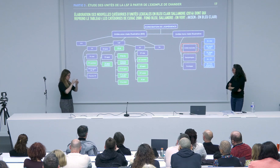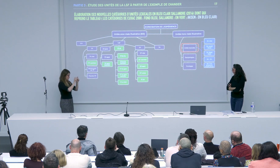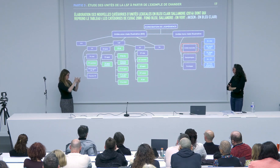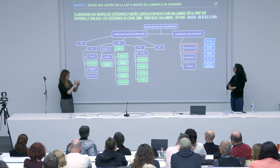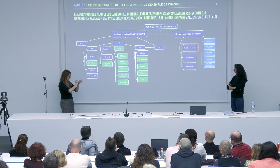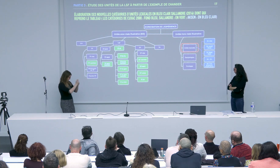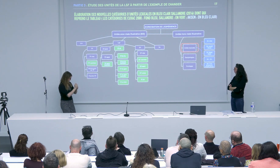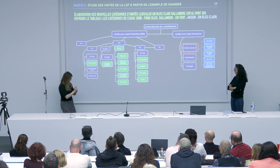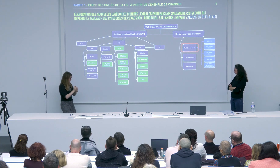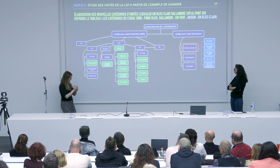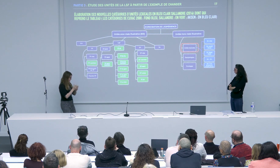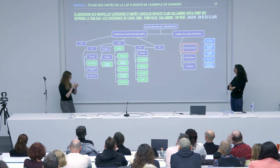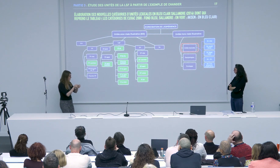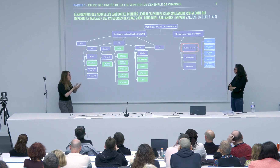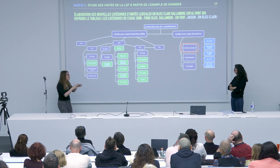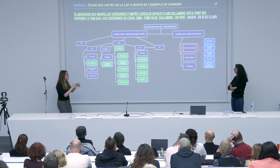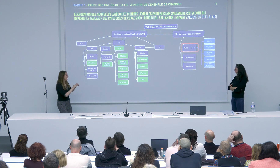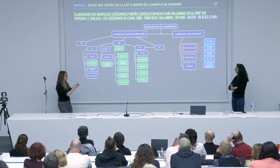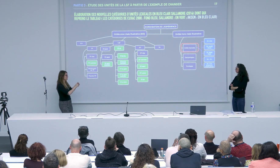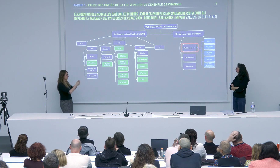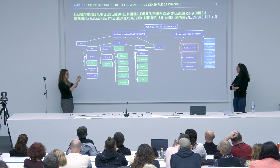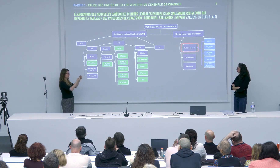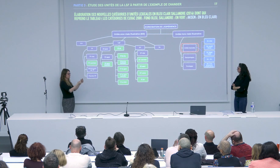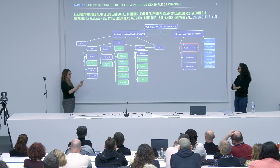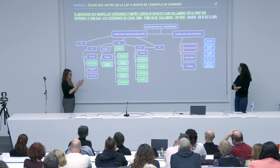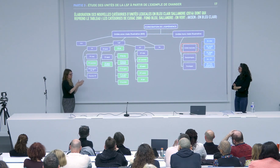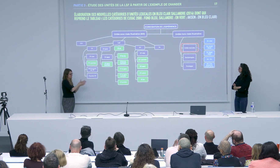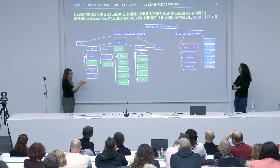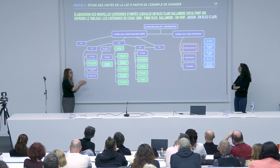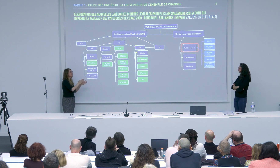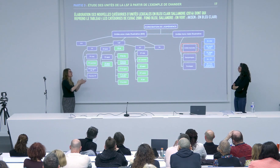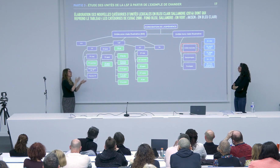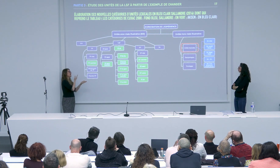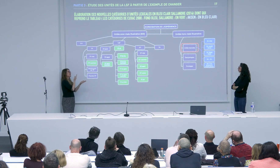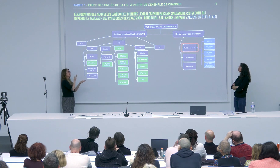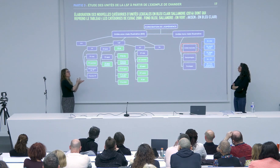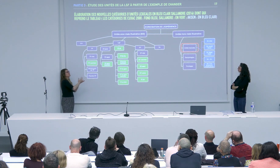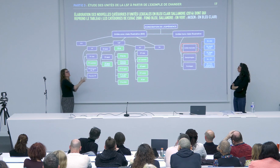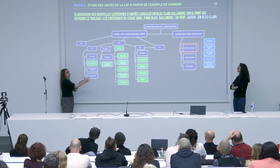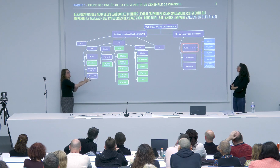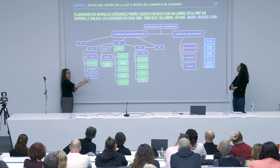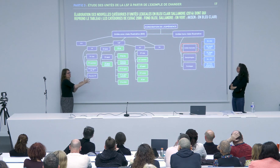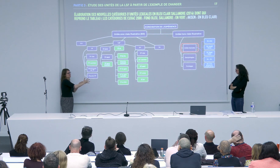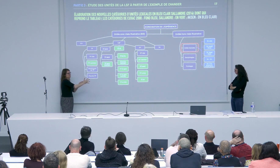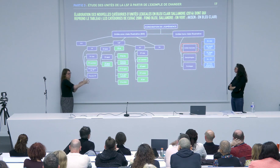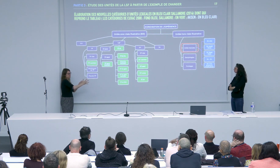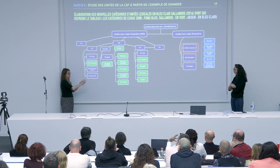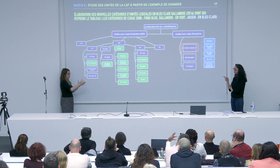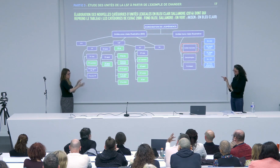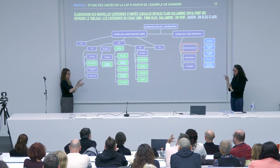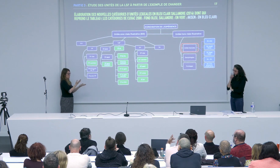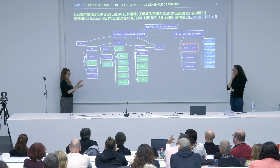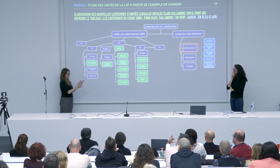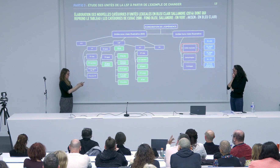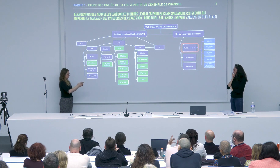ok donc tu dis que s'il a une langue des signes très visuelle qui peut être peut-être opposée à quelque chose qu'on appelle le